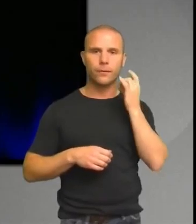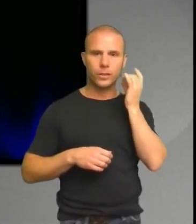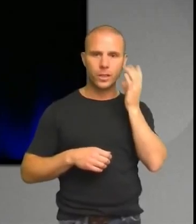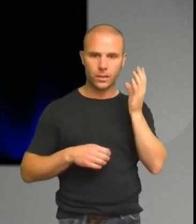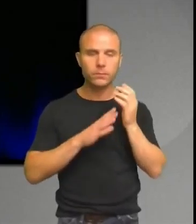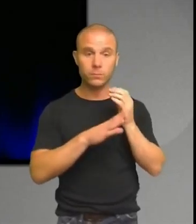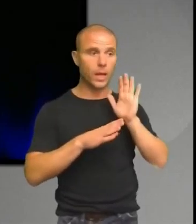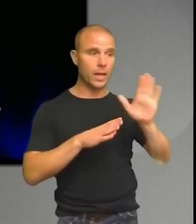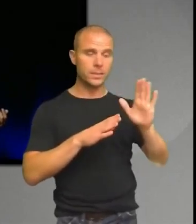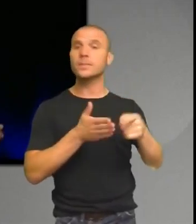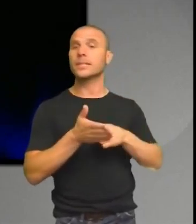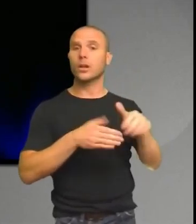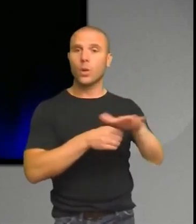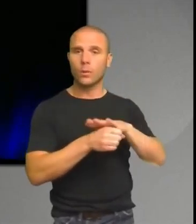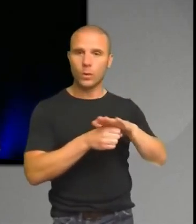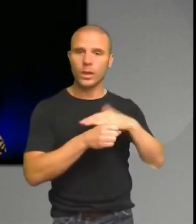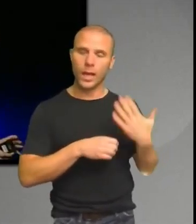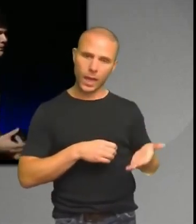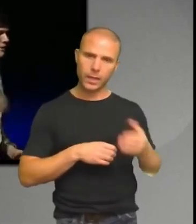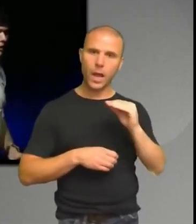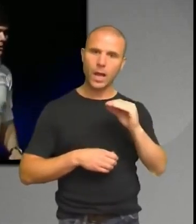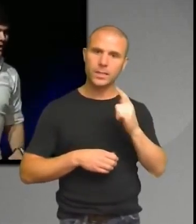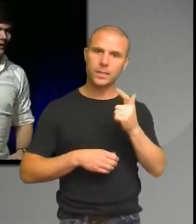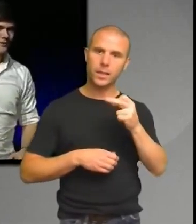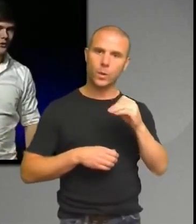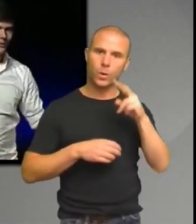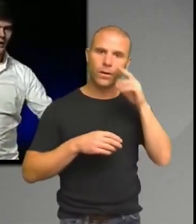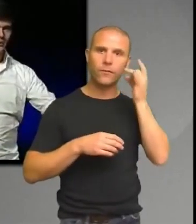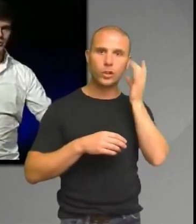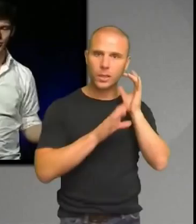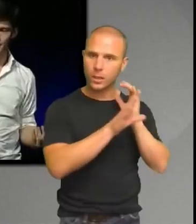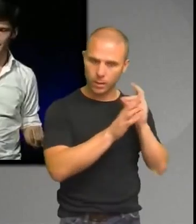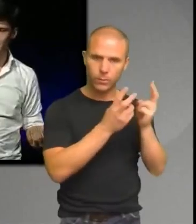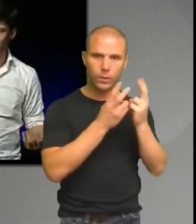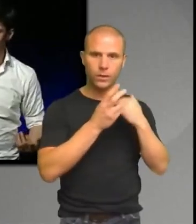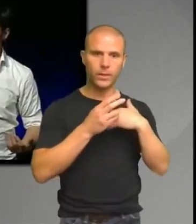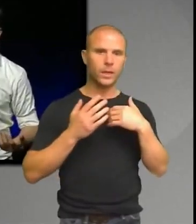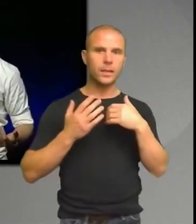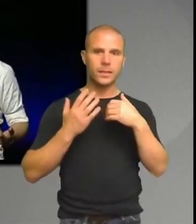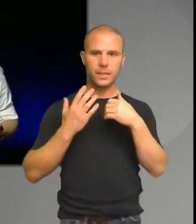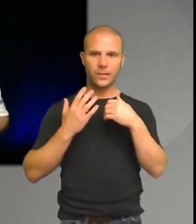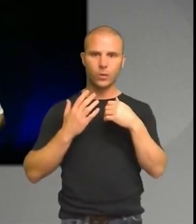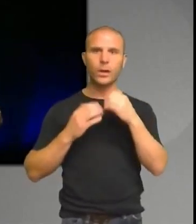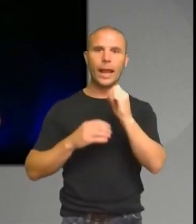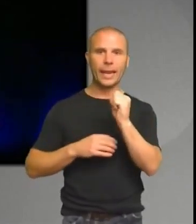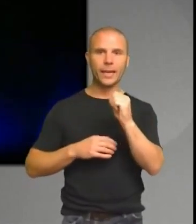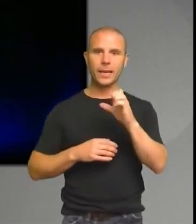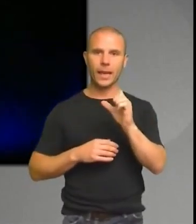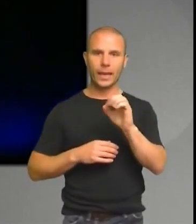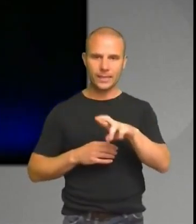Och vi fick under sex veckor att forska tillsammans om just det här. Så vi tog mina operationsdata på Vaståld B och tog flera